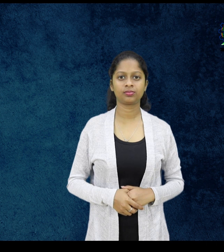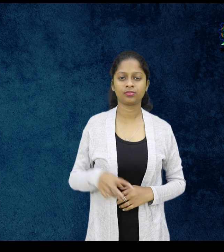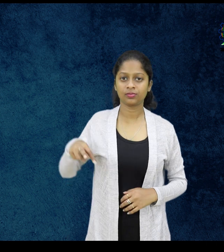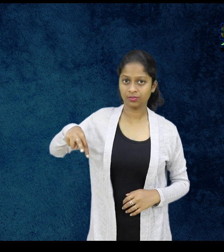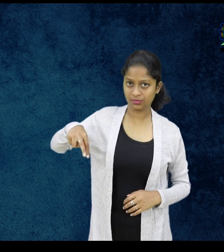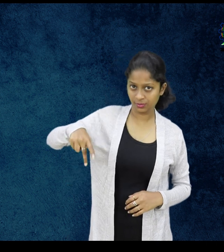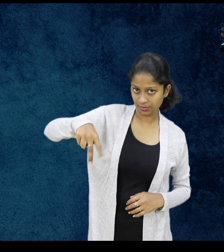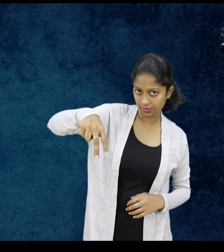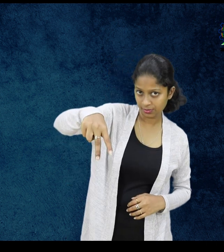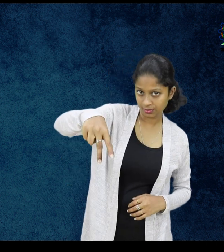चलना